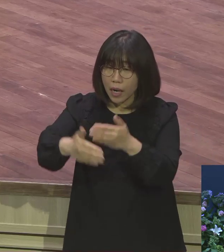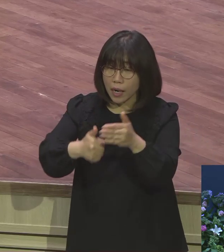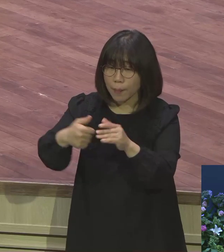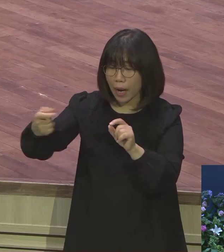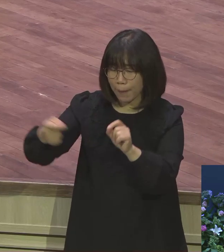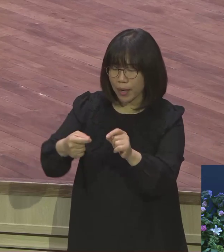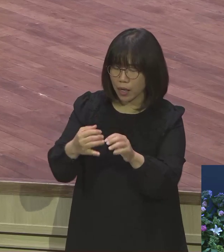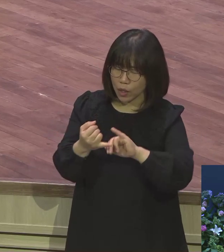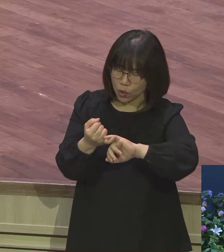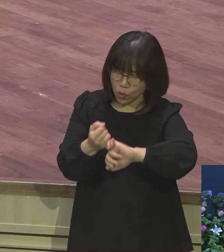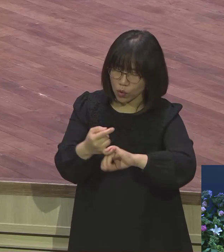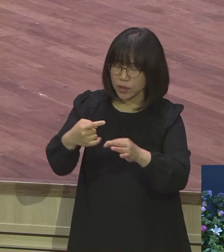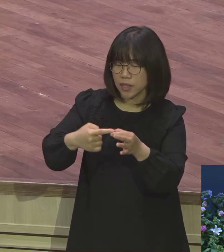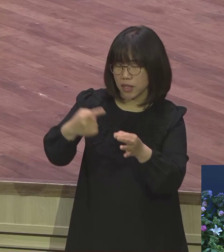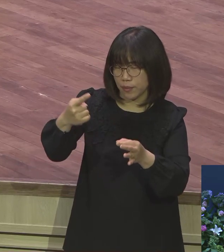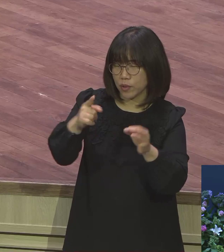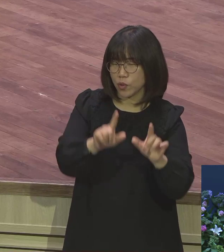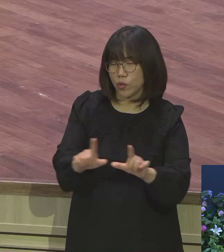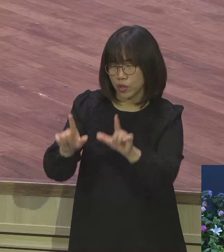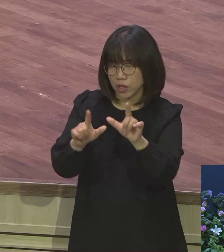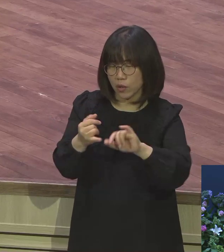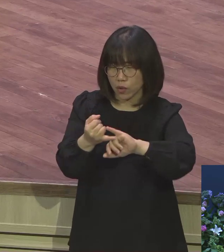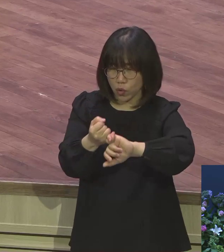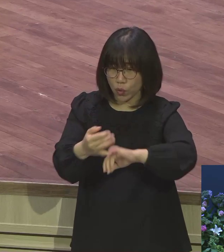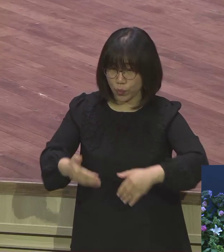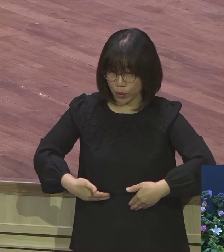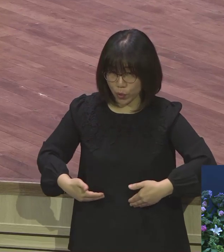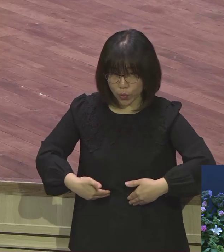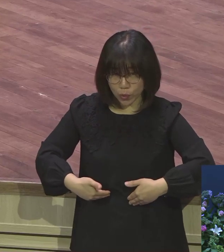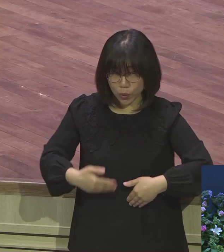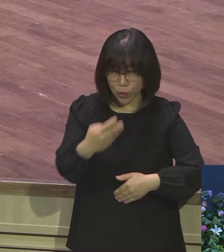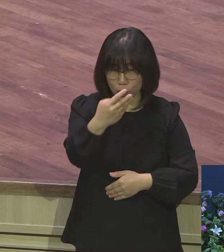10조 생활 로펠러 같은 분은 어렸을 때부터